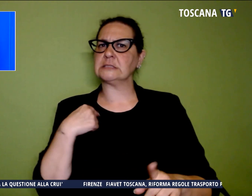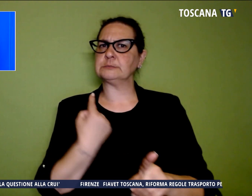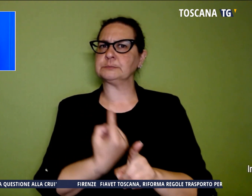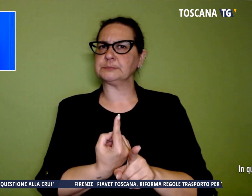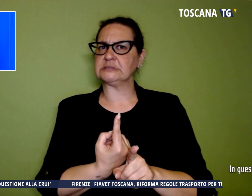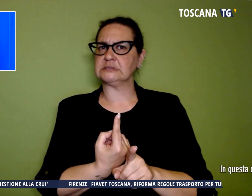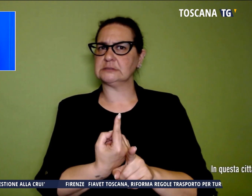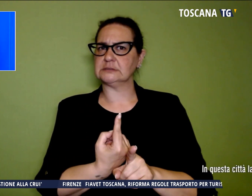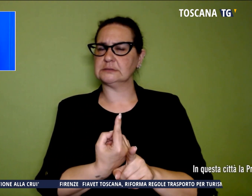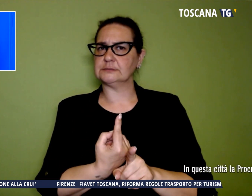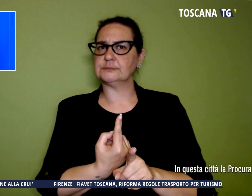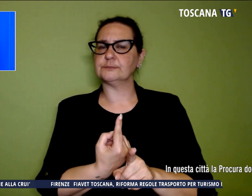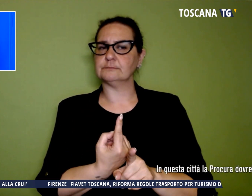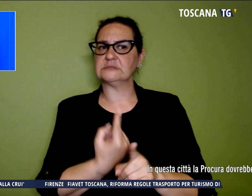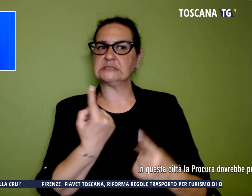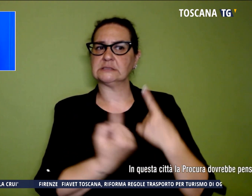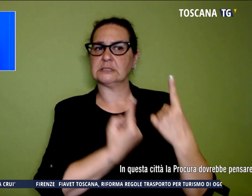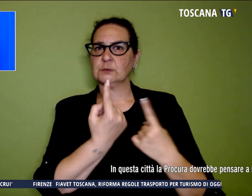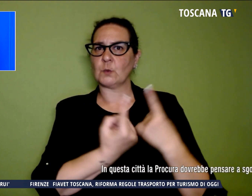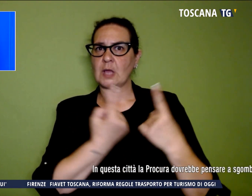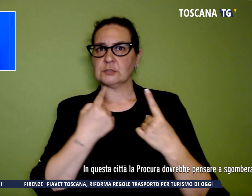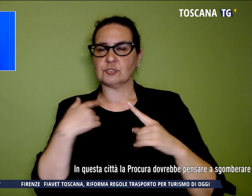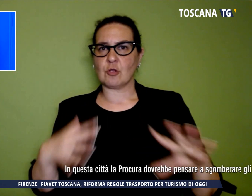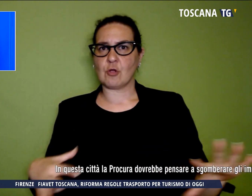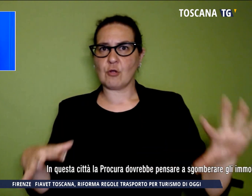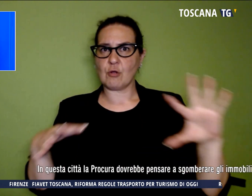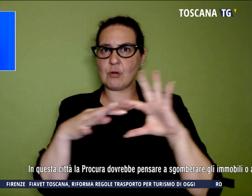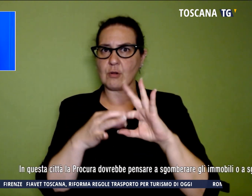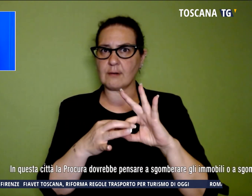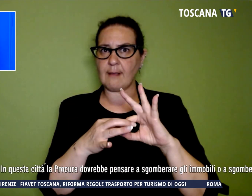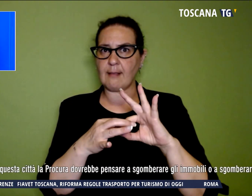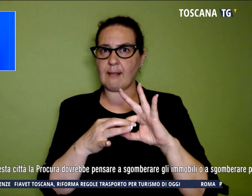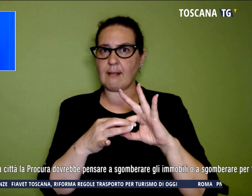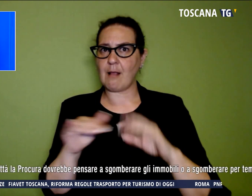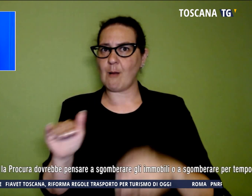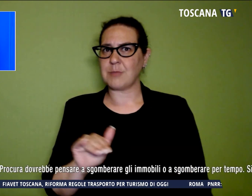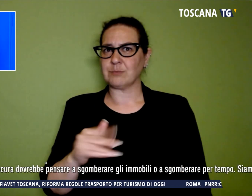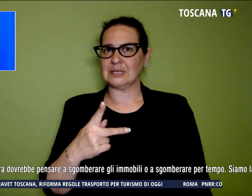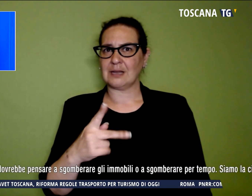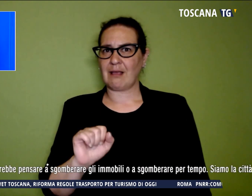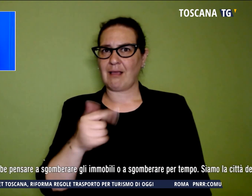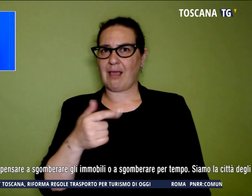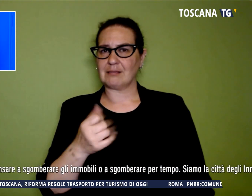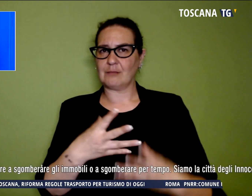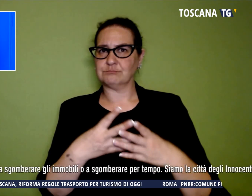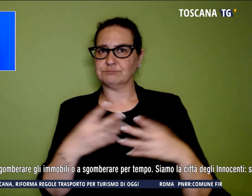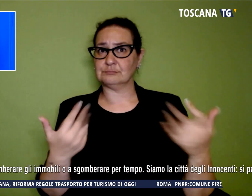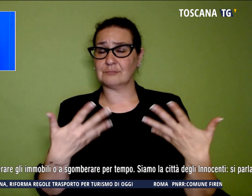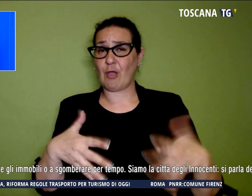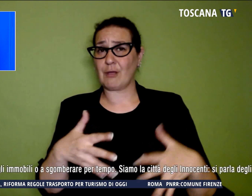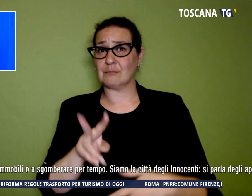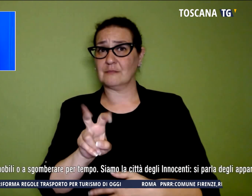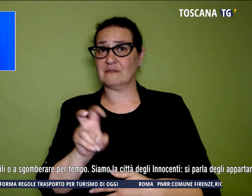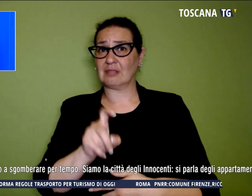anche della vicenda legata alla scomparsa della piccola Cata ormai da 20 giorni.